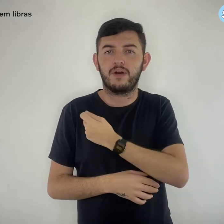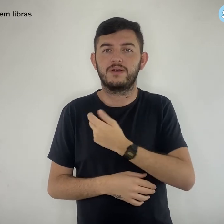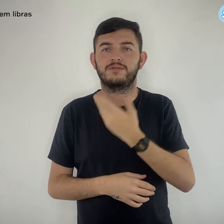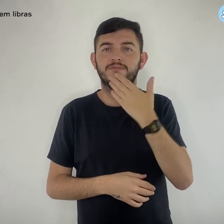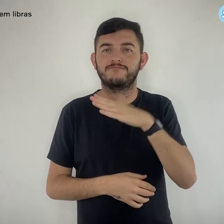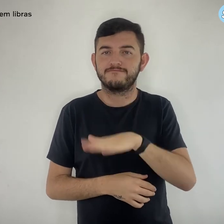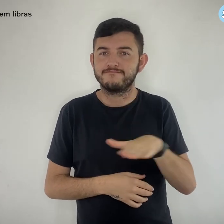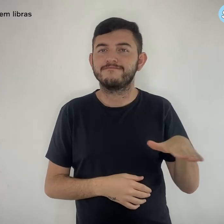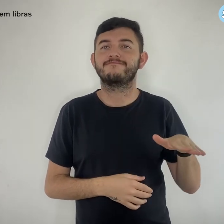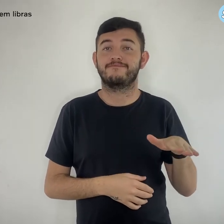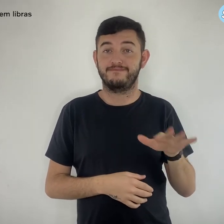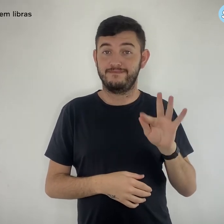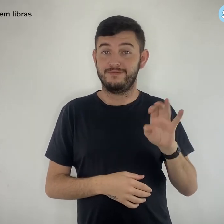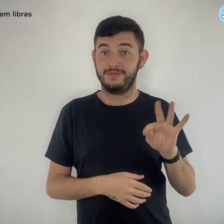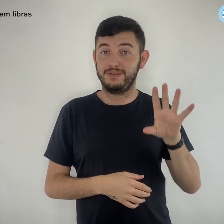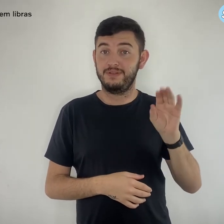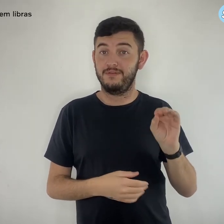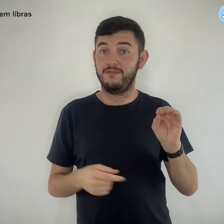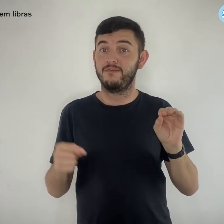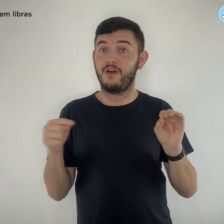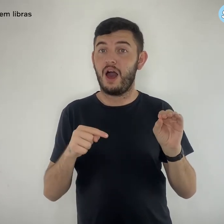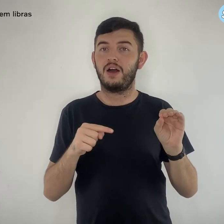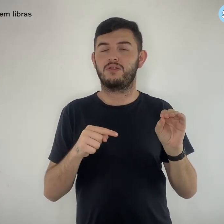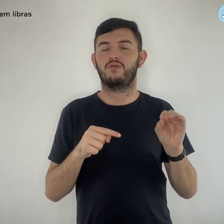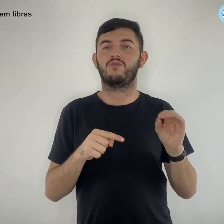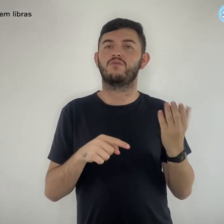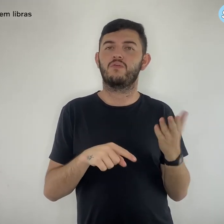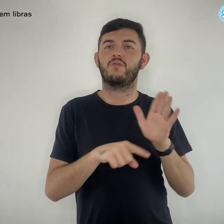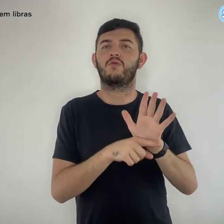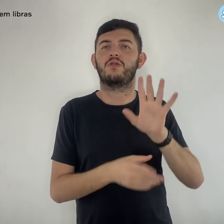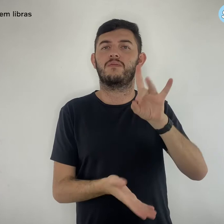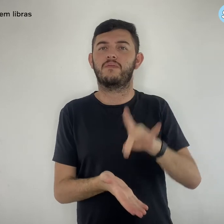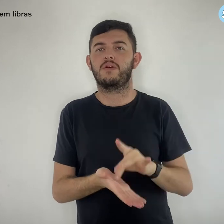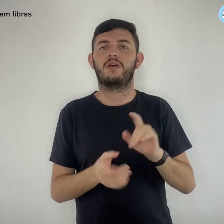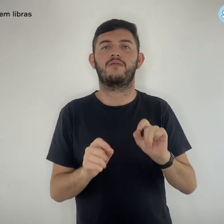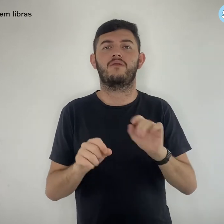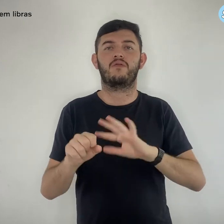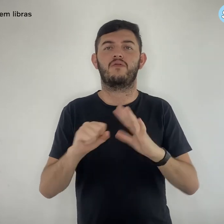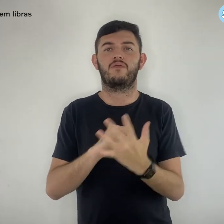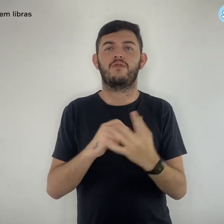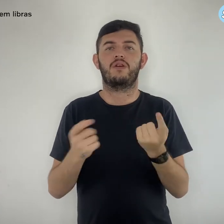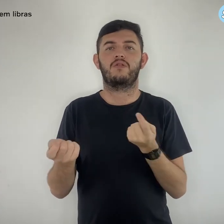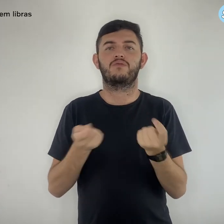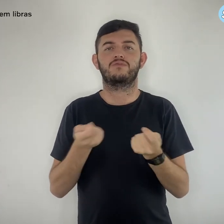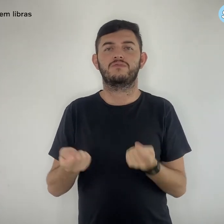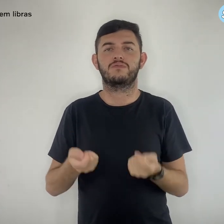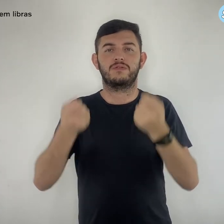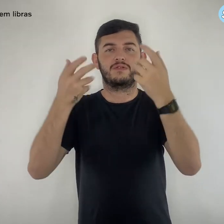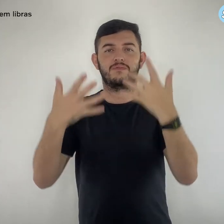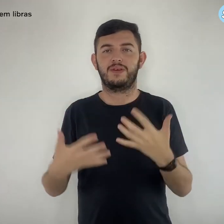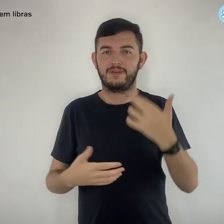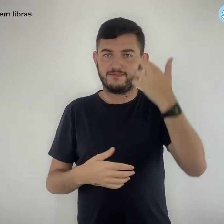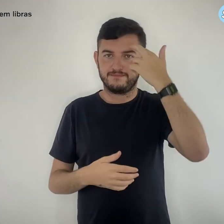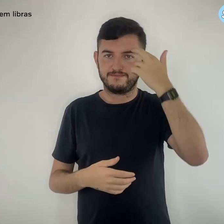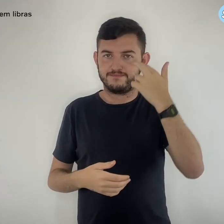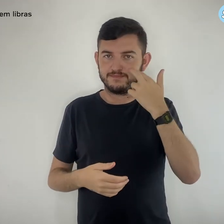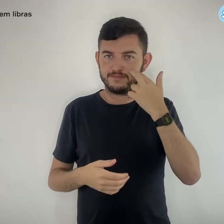acelerar a imunização dos pequenos, fato que vai colaborar diretamente no combate ao vírus,